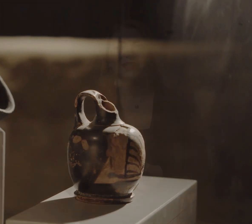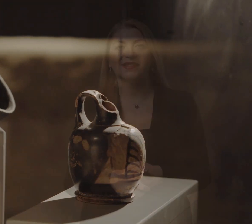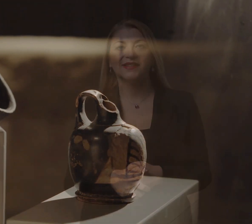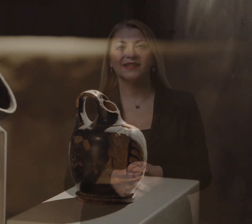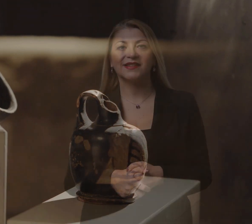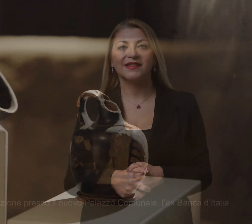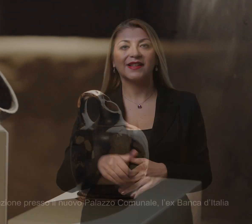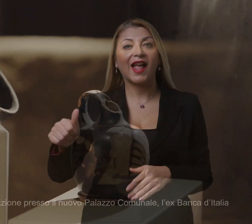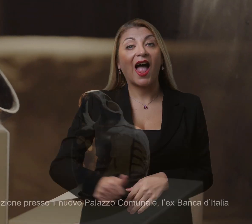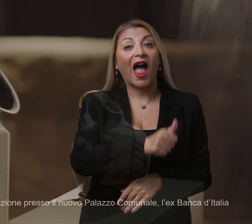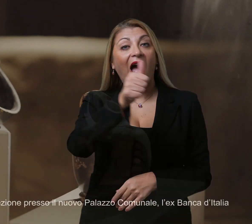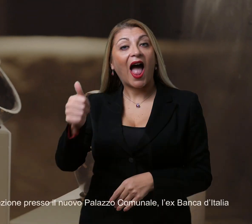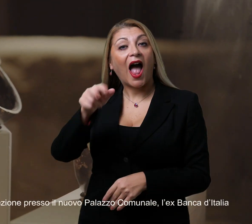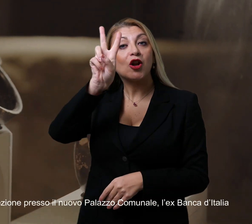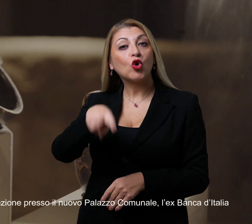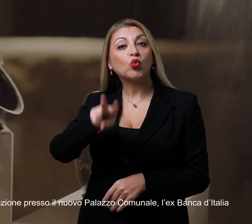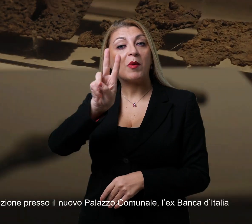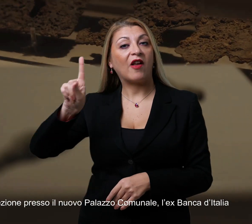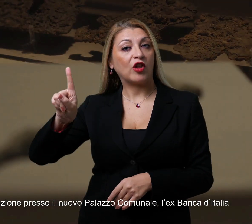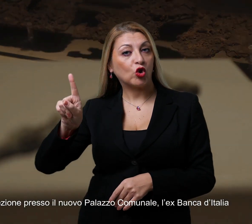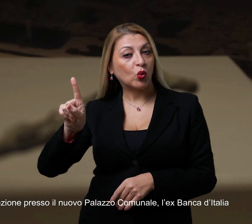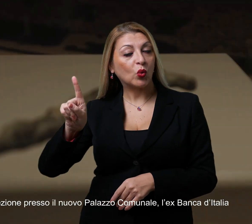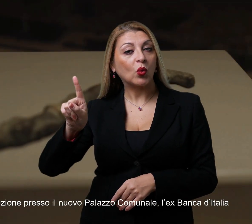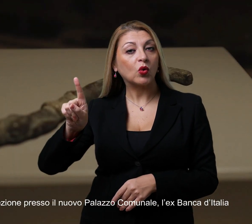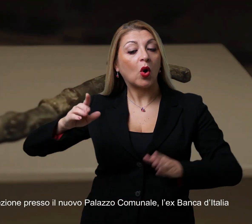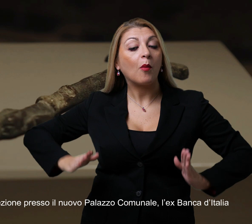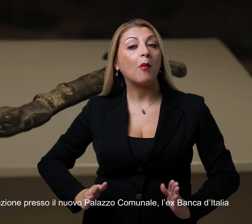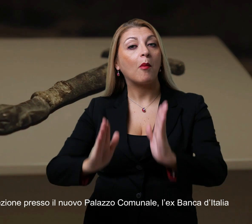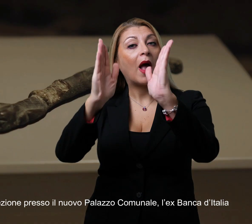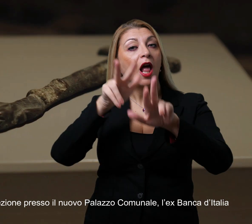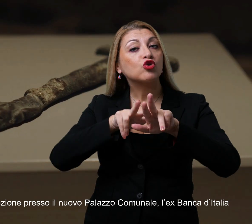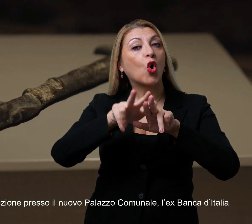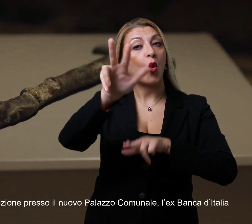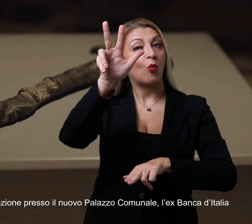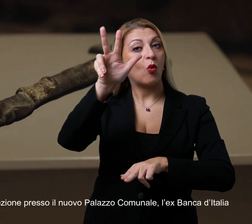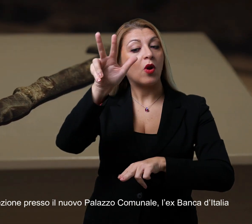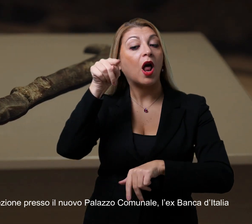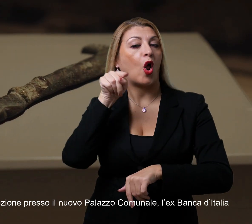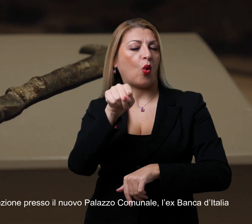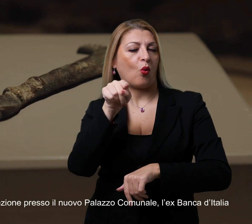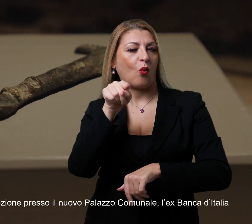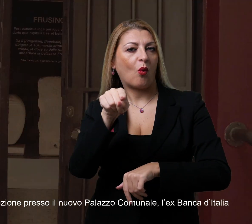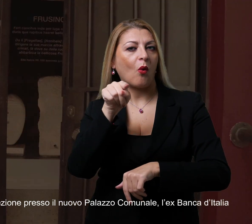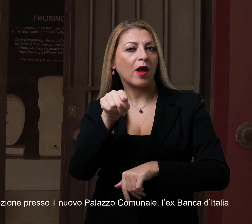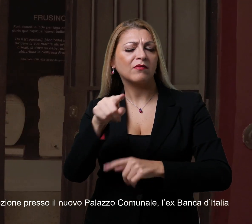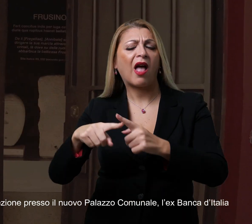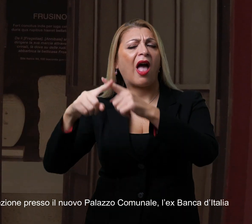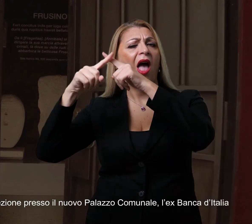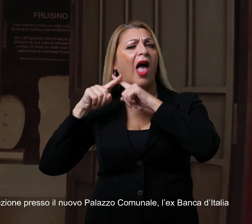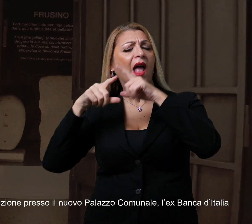nel 2021 è stata inaugurata una sezione presso il nuovo